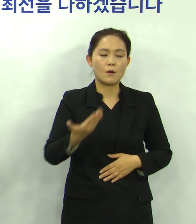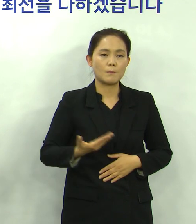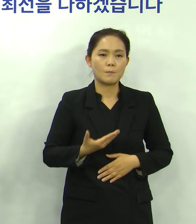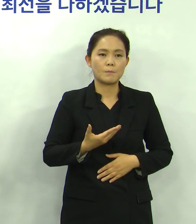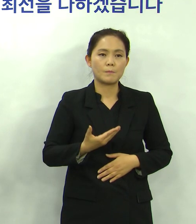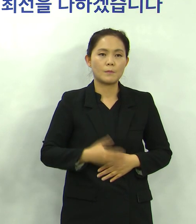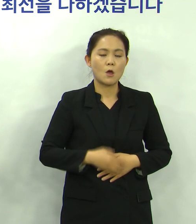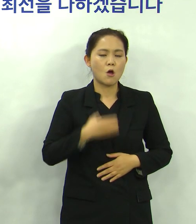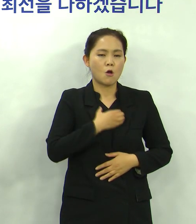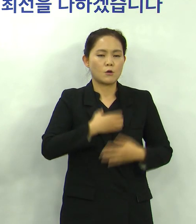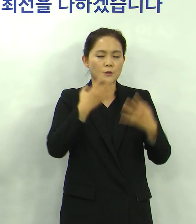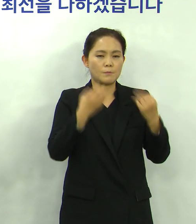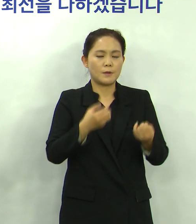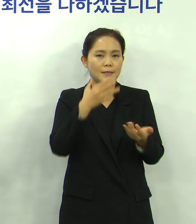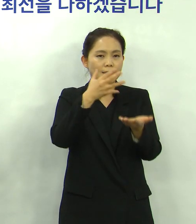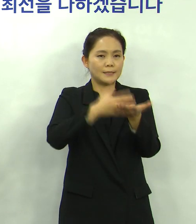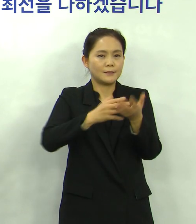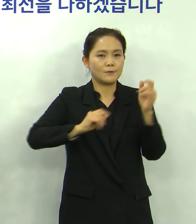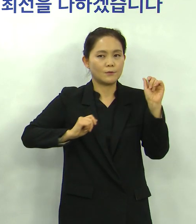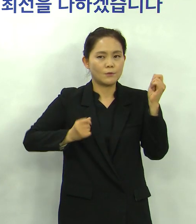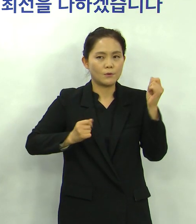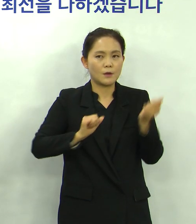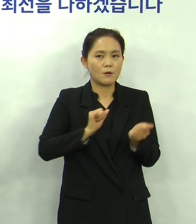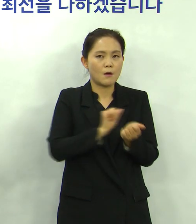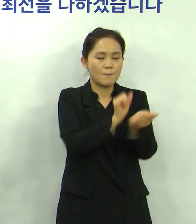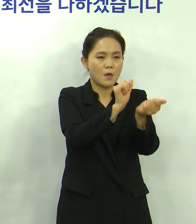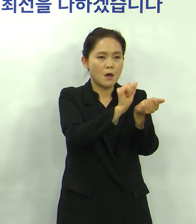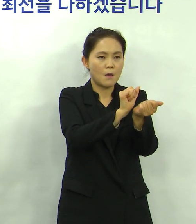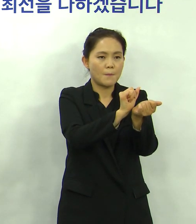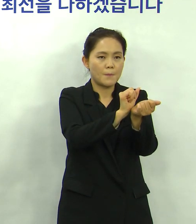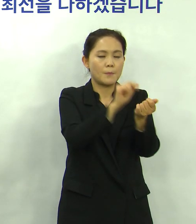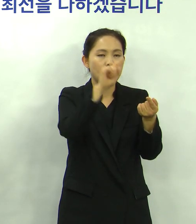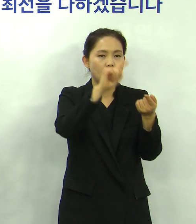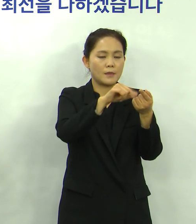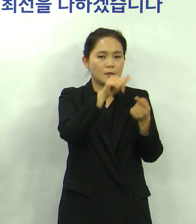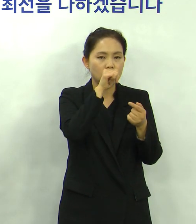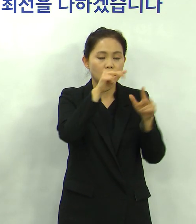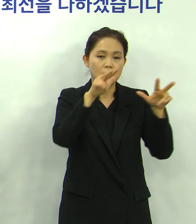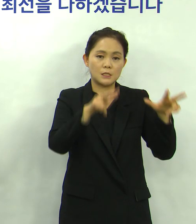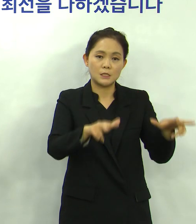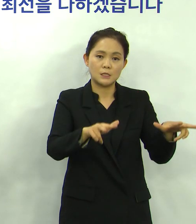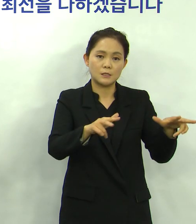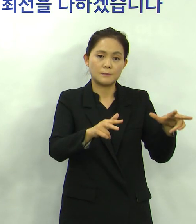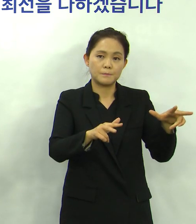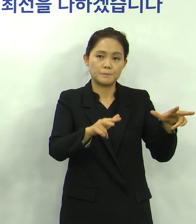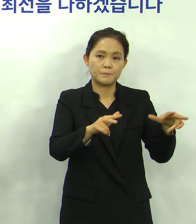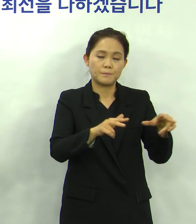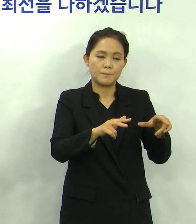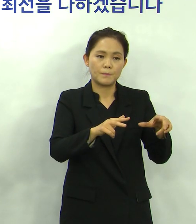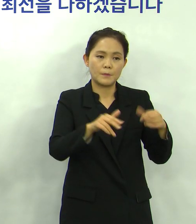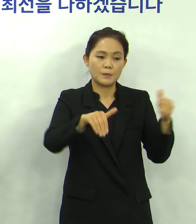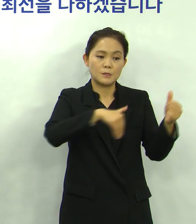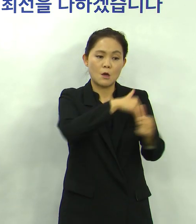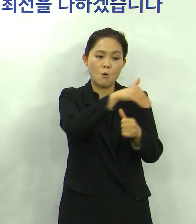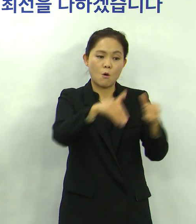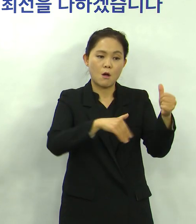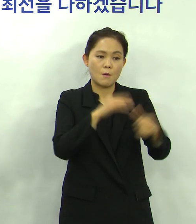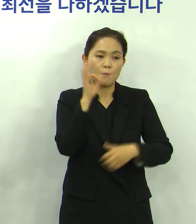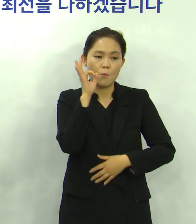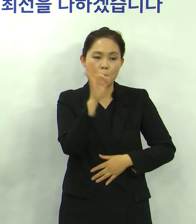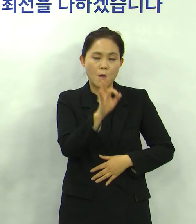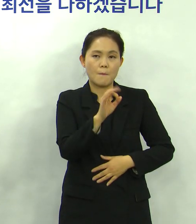우려하셨던 이태용 클럭발 감염 사태도 지금 아까 현 상황을 말씀할 때